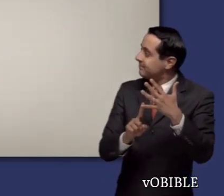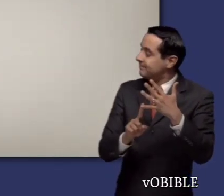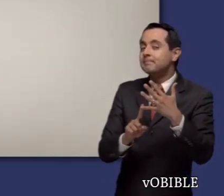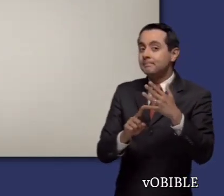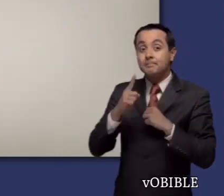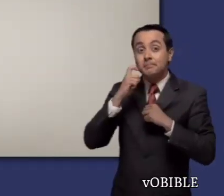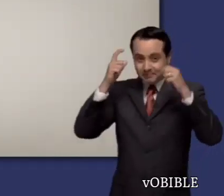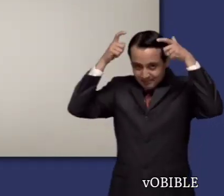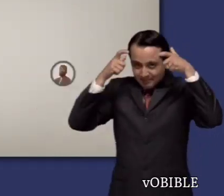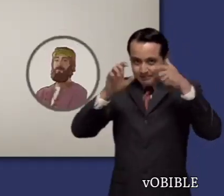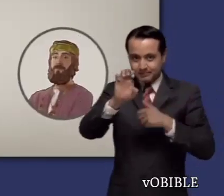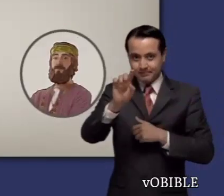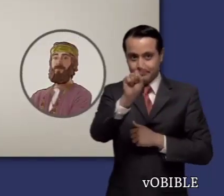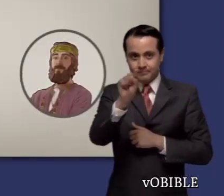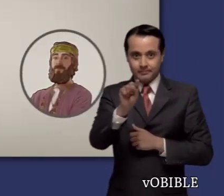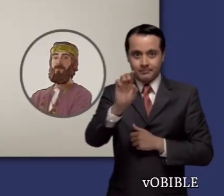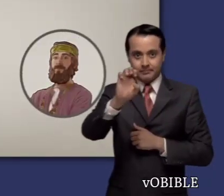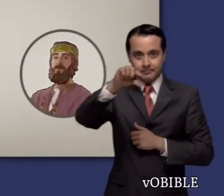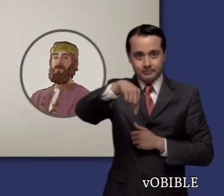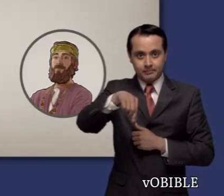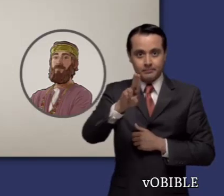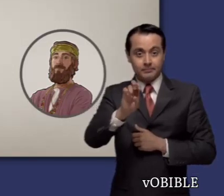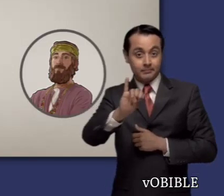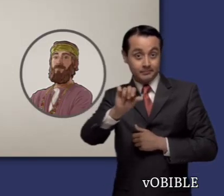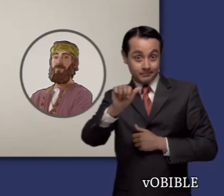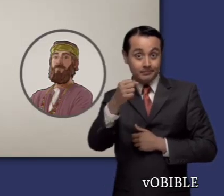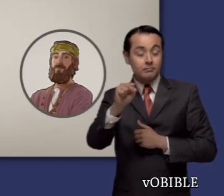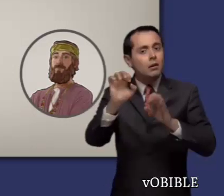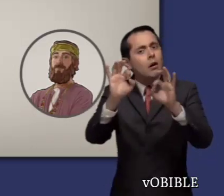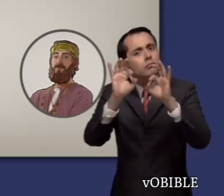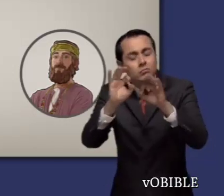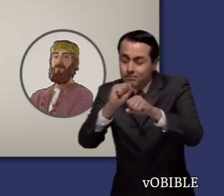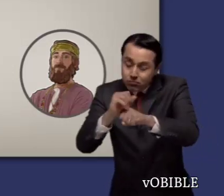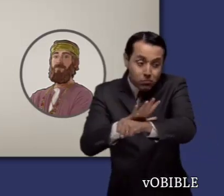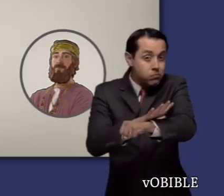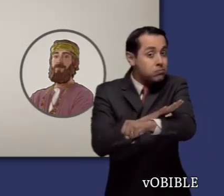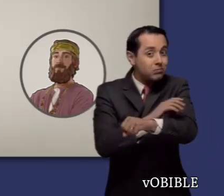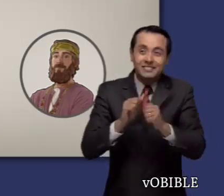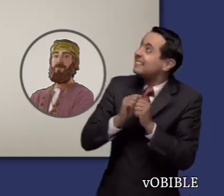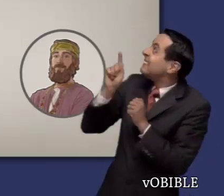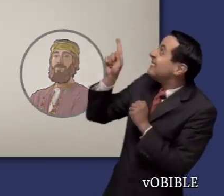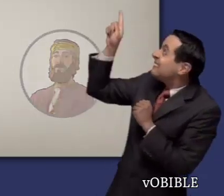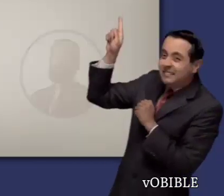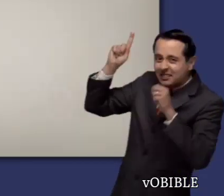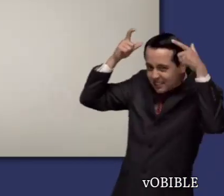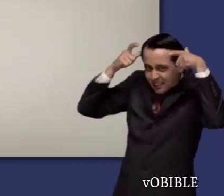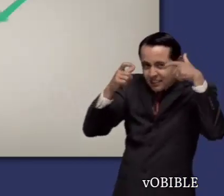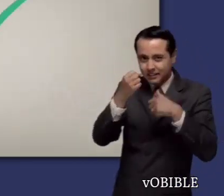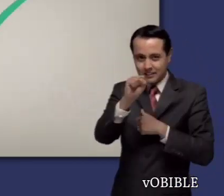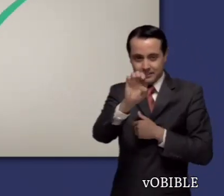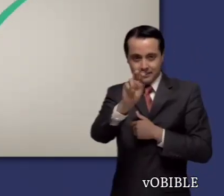En los capítulos treinta y seis a treinta y nueve, leemos emocionantes sucesos que transcurrieron durante el reinado de Ezequías.